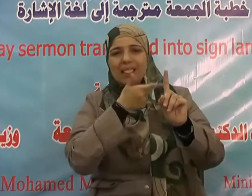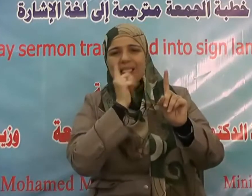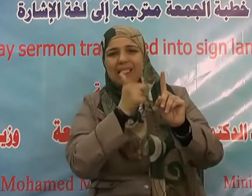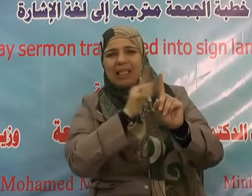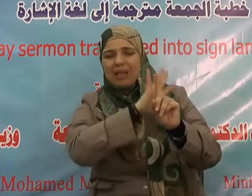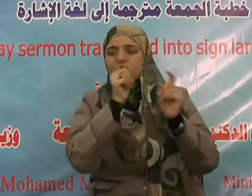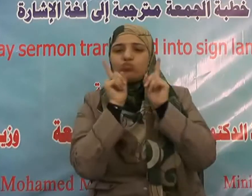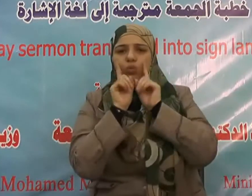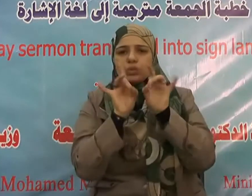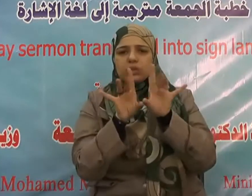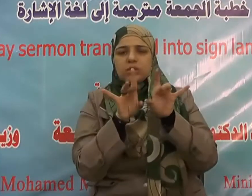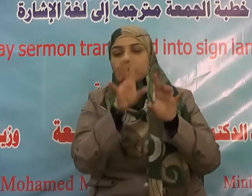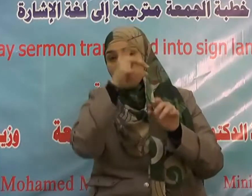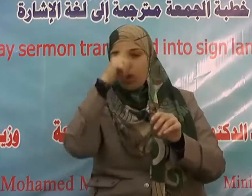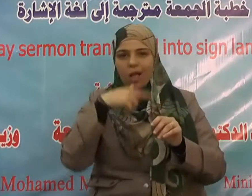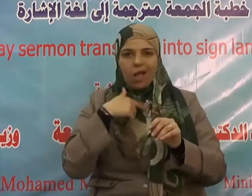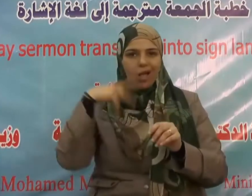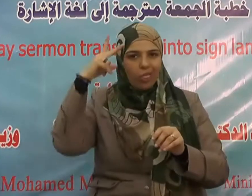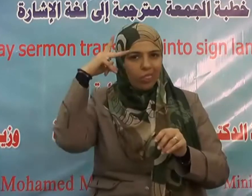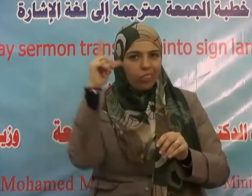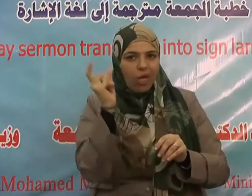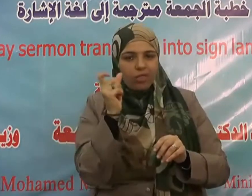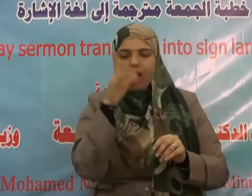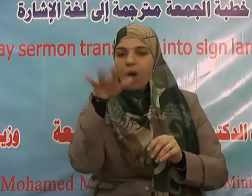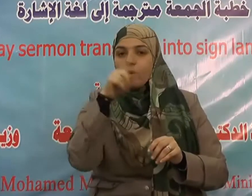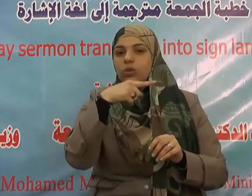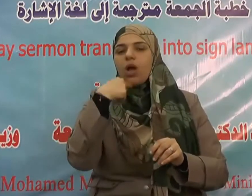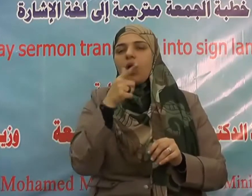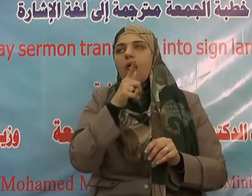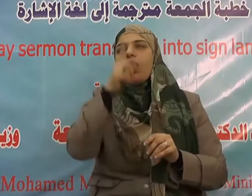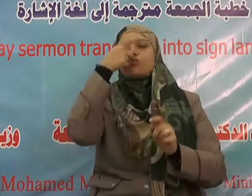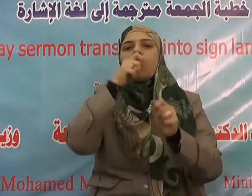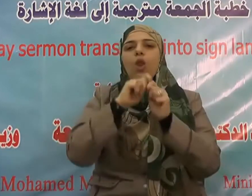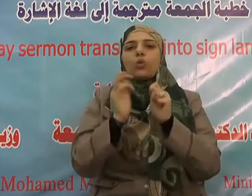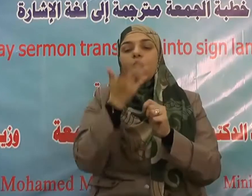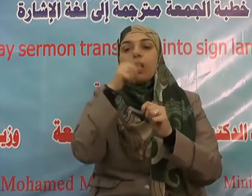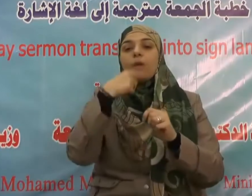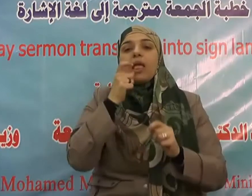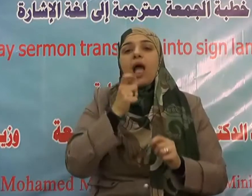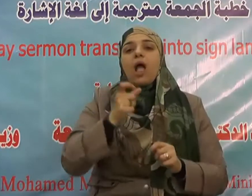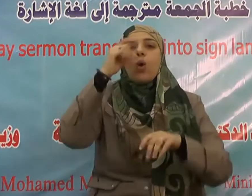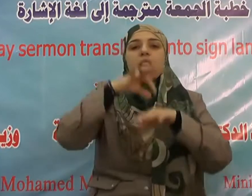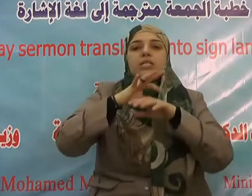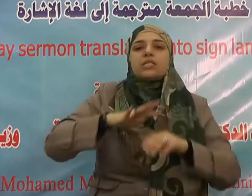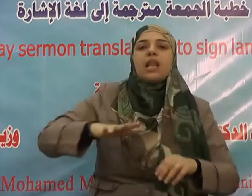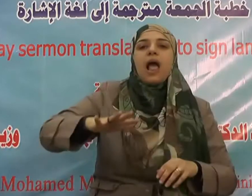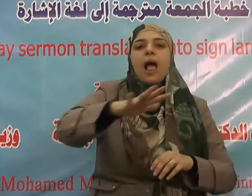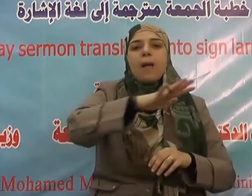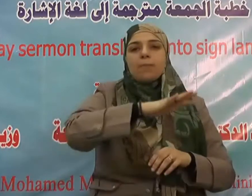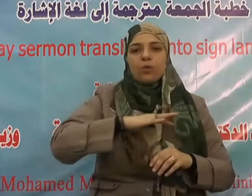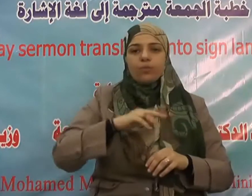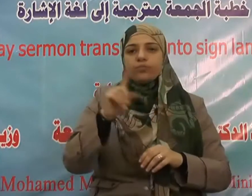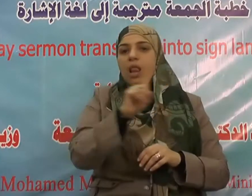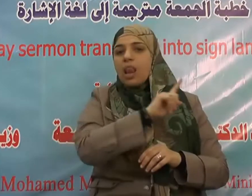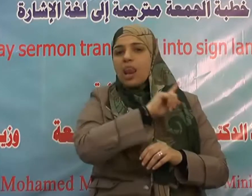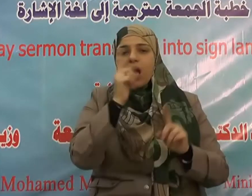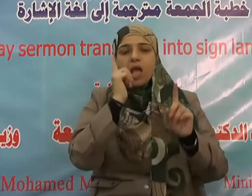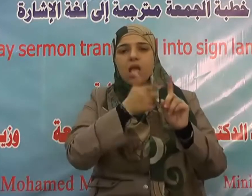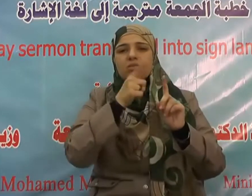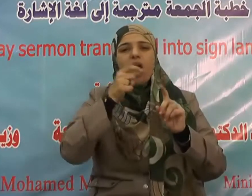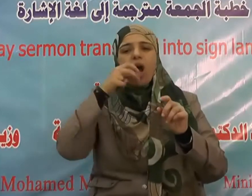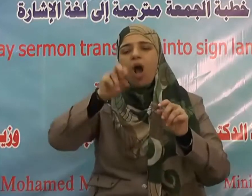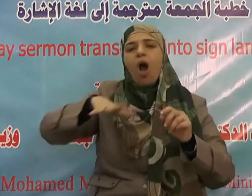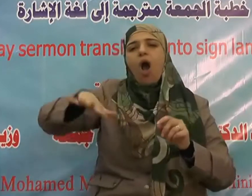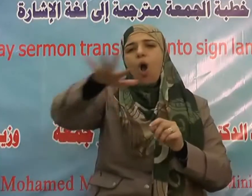كما أن الإيمان والحياء قرينان قال صلى الله عليه